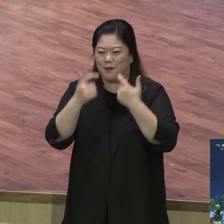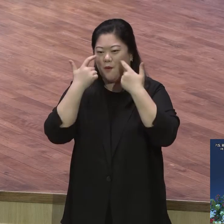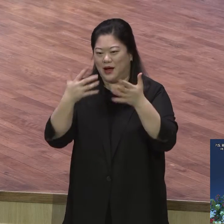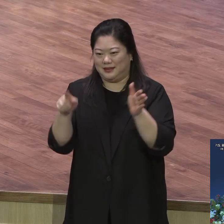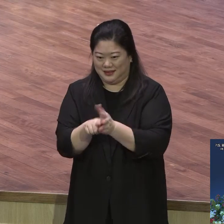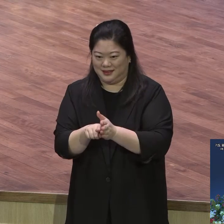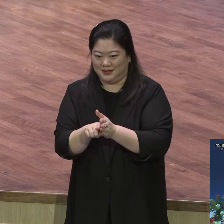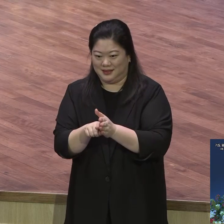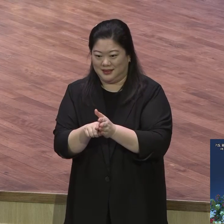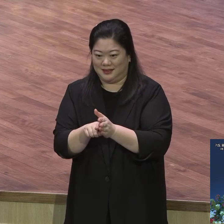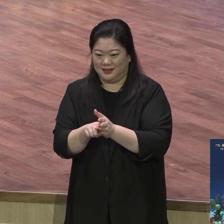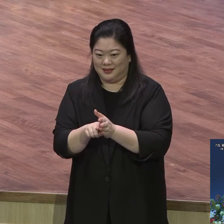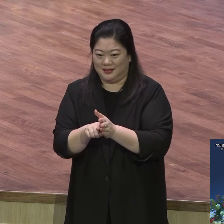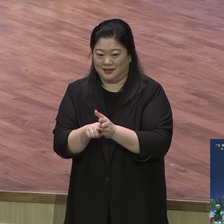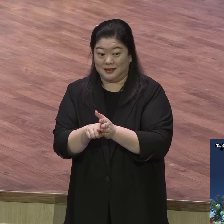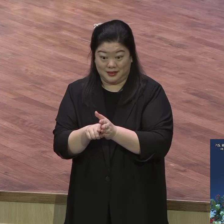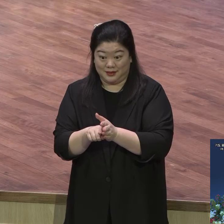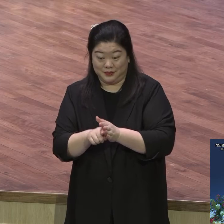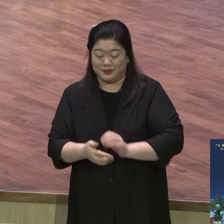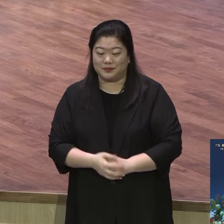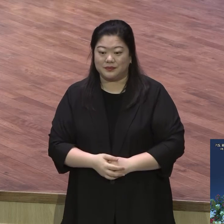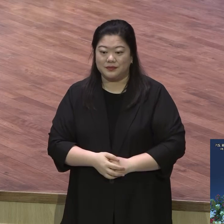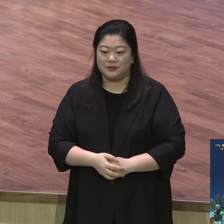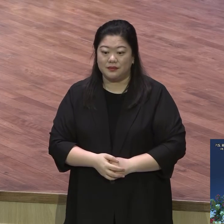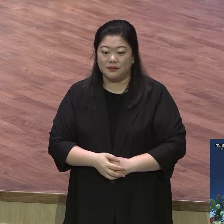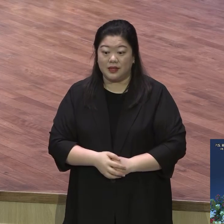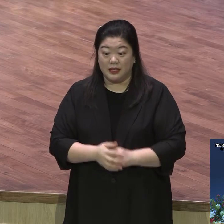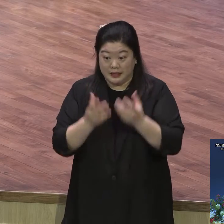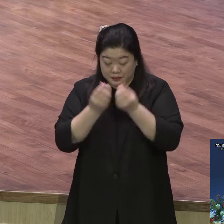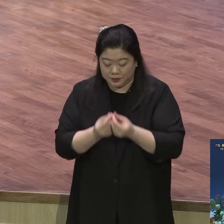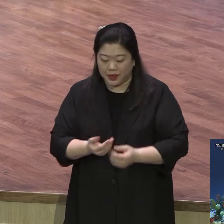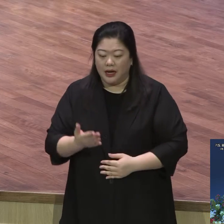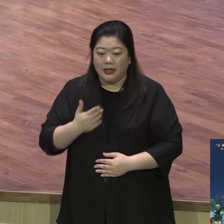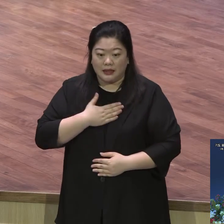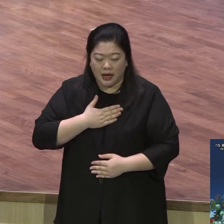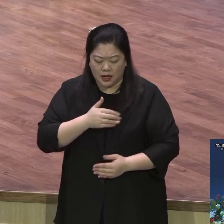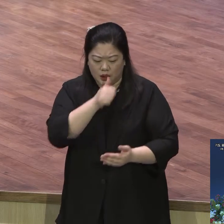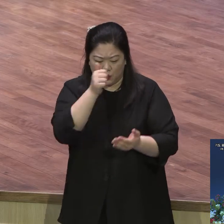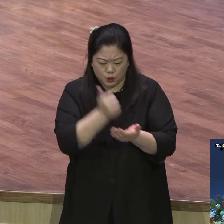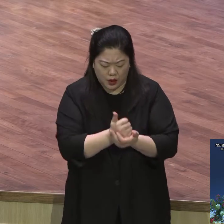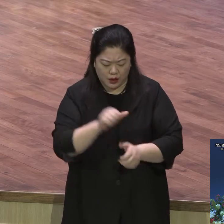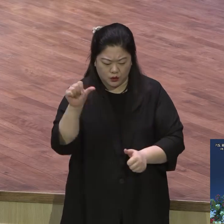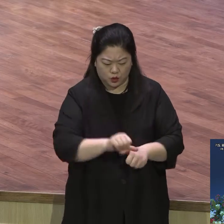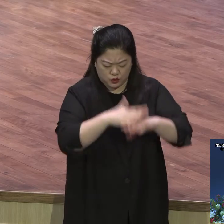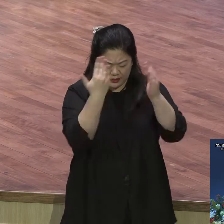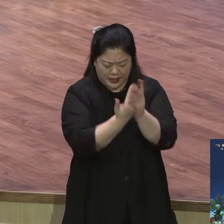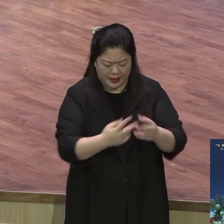확신. 내가 받은 것, 내 모든 죄와 저주에서 완전